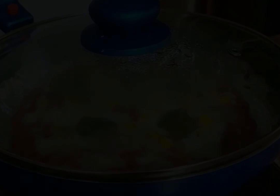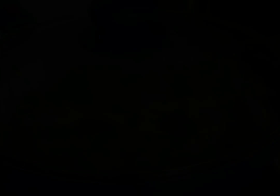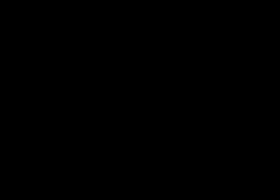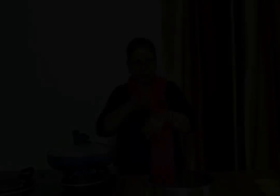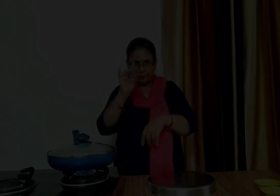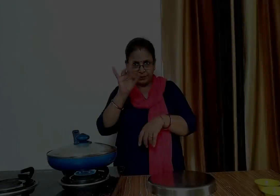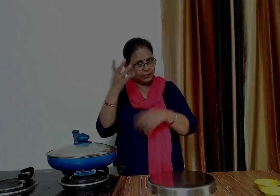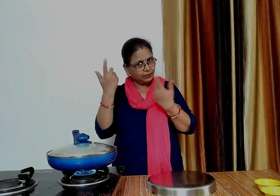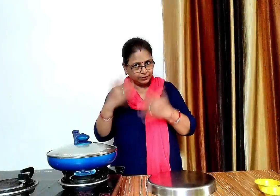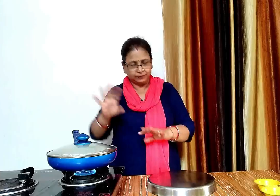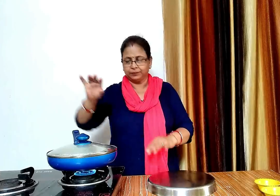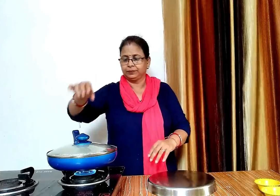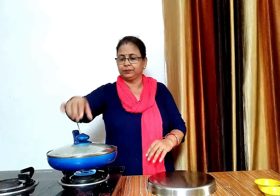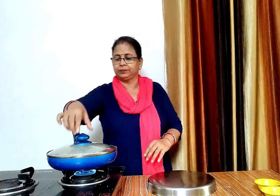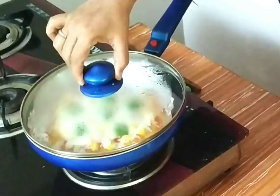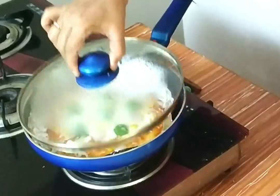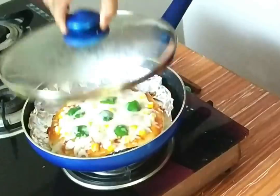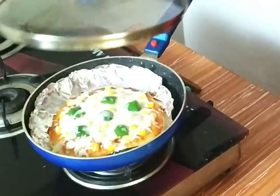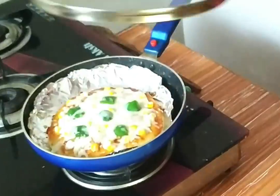15 मिनट हो चुकी है अब इसे खोल लेंगे